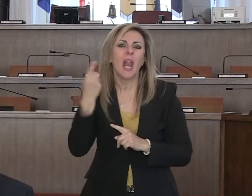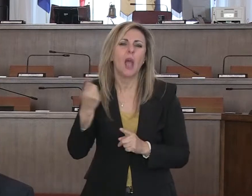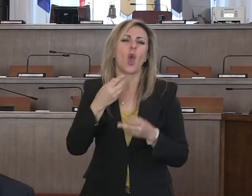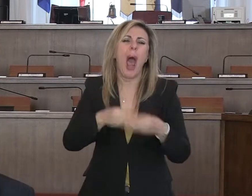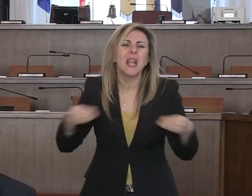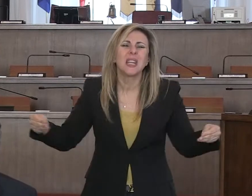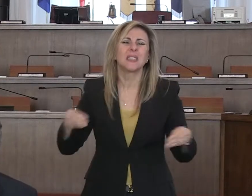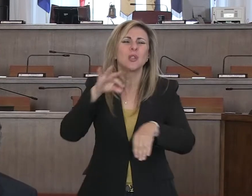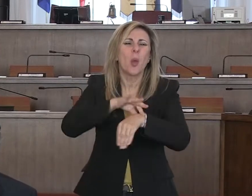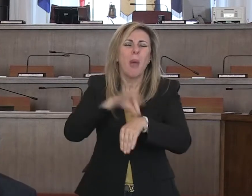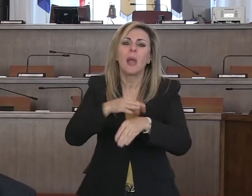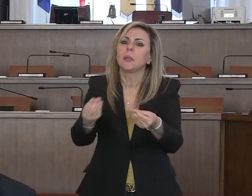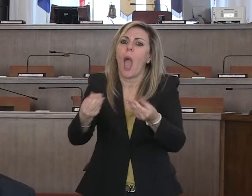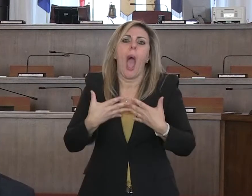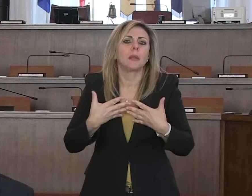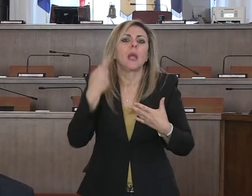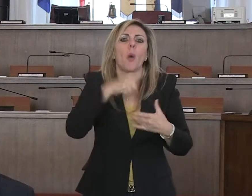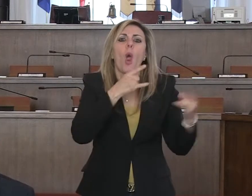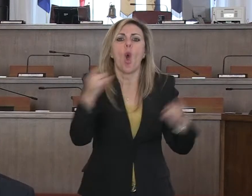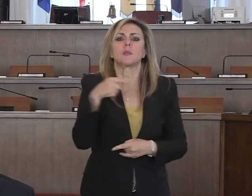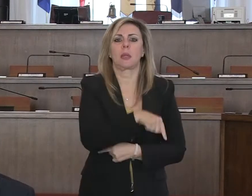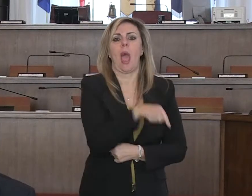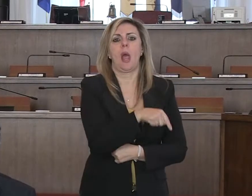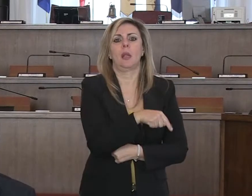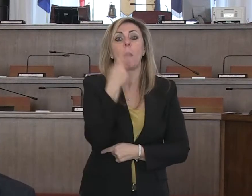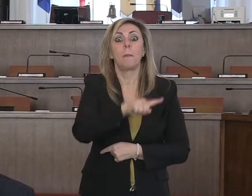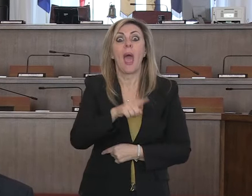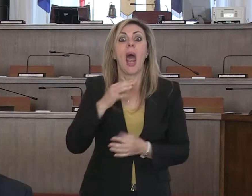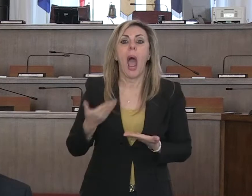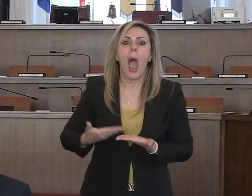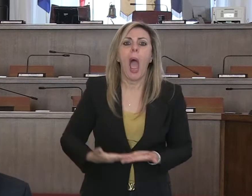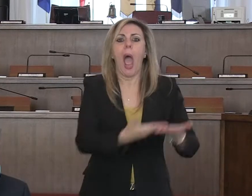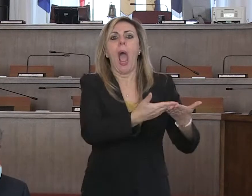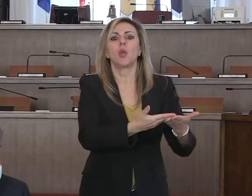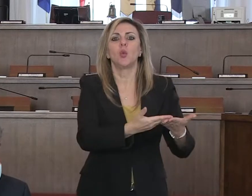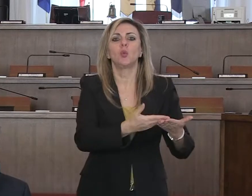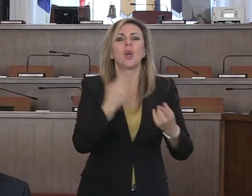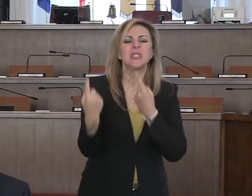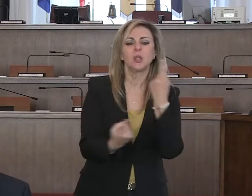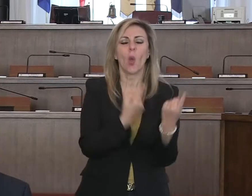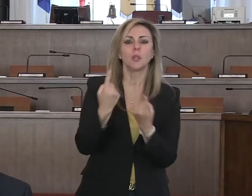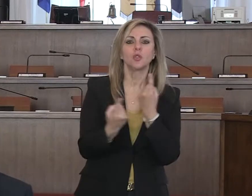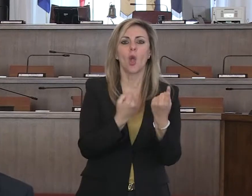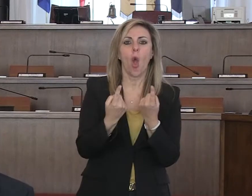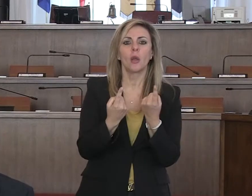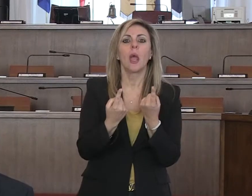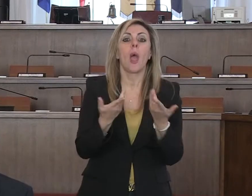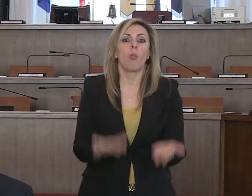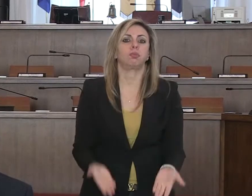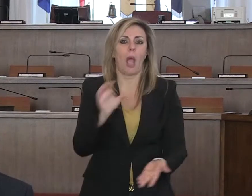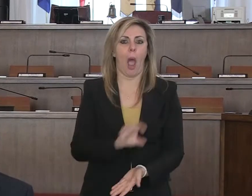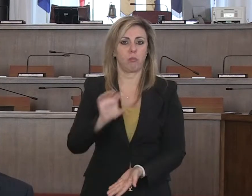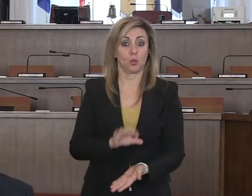attrezzature mediche che sono state richieste per poter fronteggiare questa prima ondata che abbiamo ricevuto.